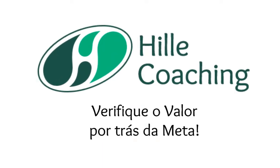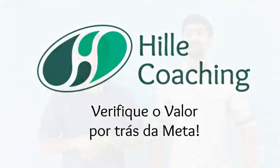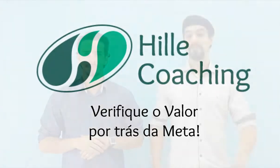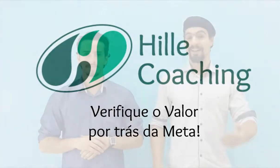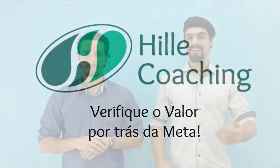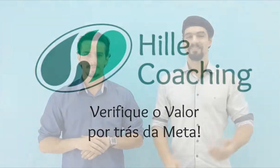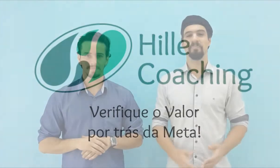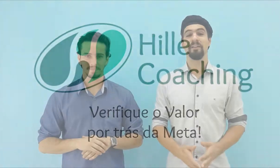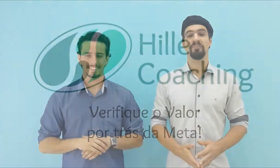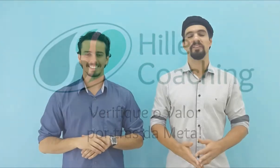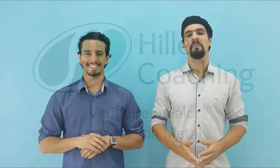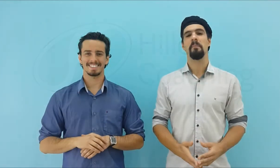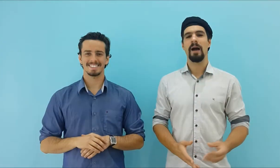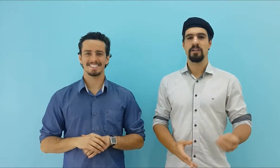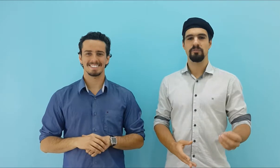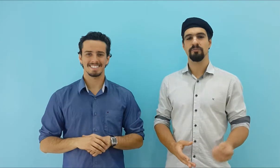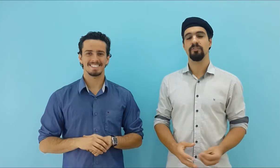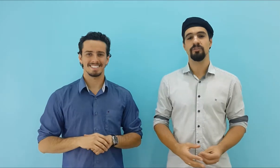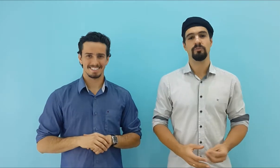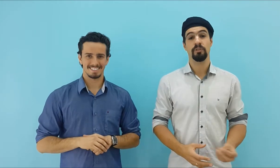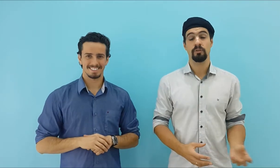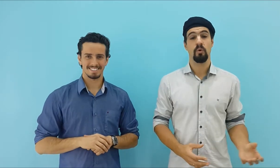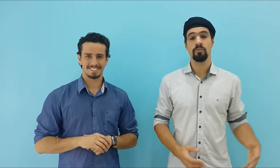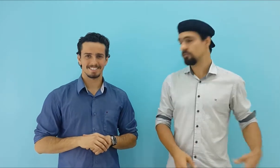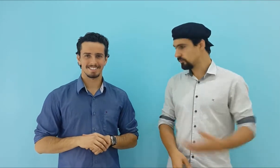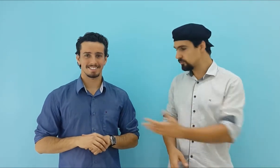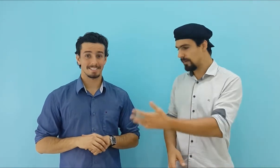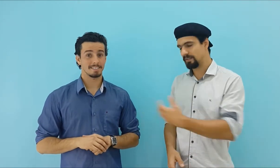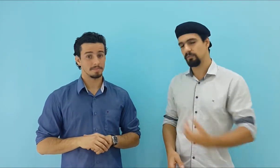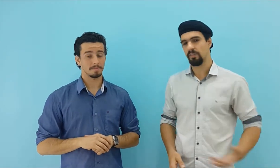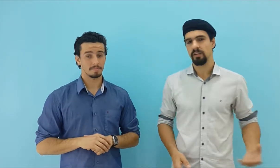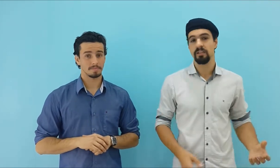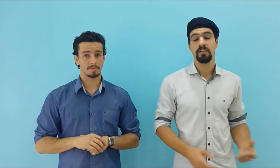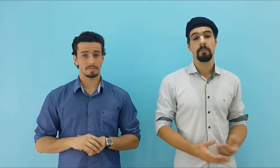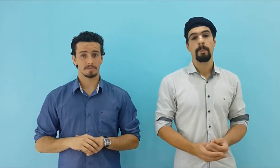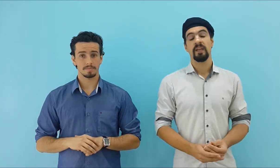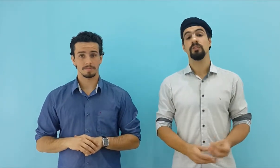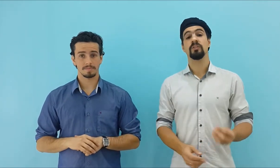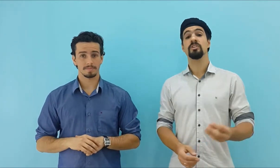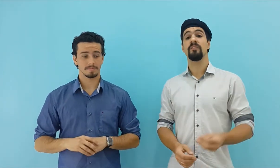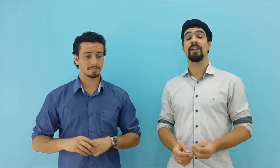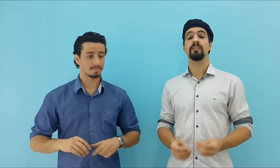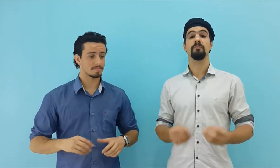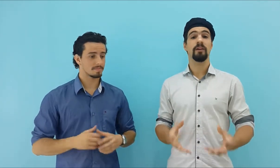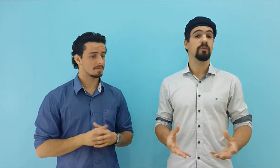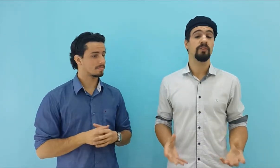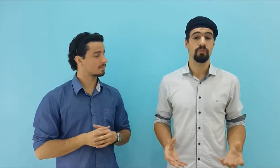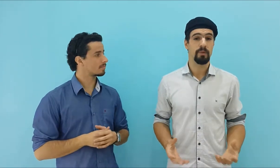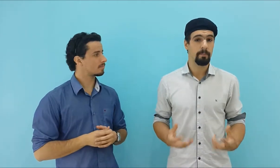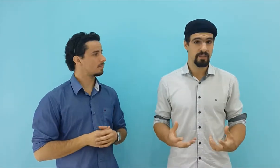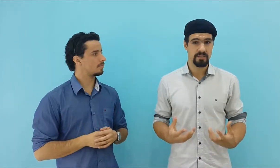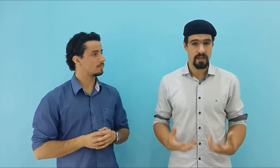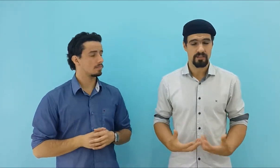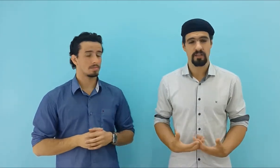Olá, bem-vindo a mais um vídeo do Healy Coach, nós somos o Matheus VN Healy e hoje a vai falar mais uma vez sobre aprendizagem,